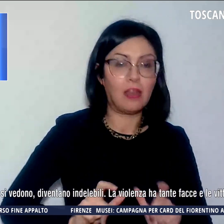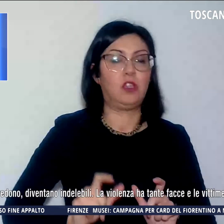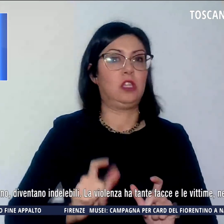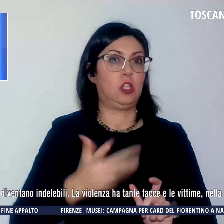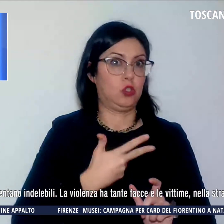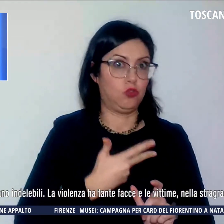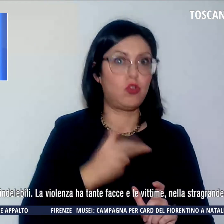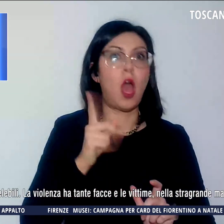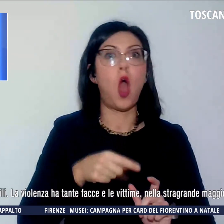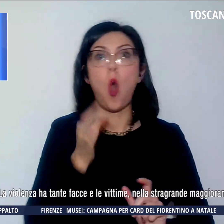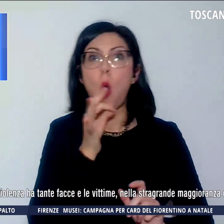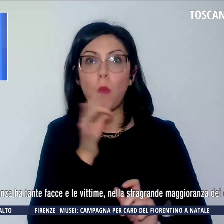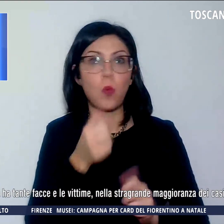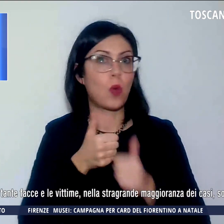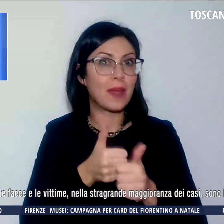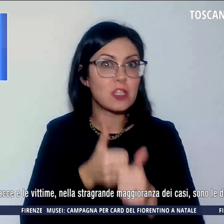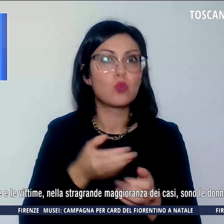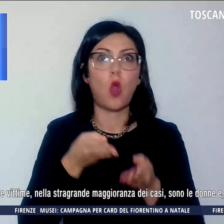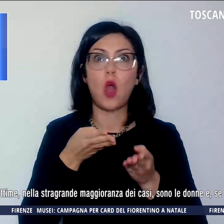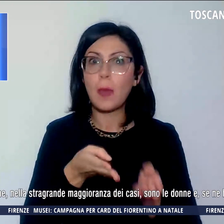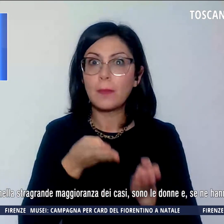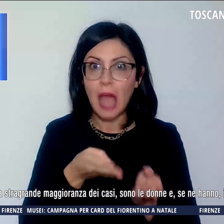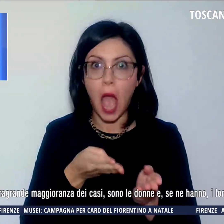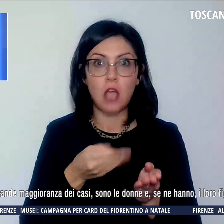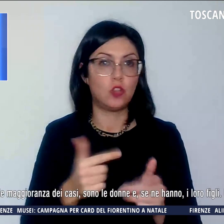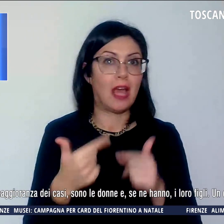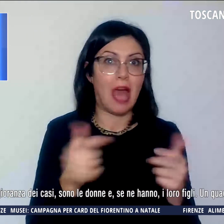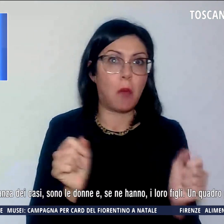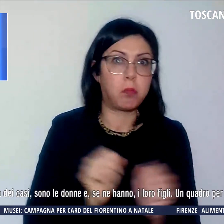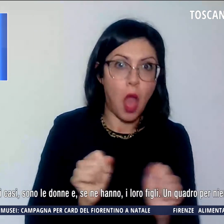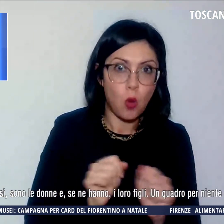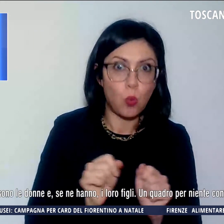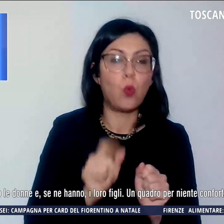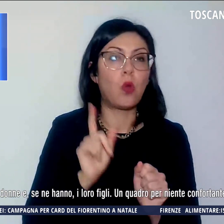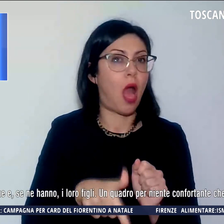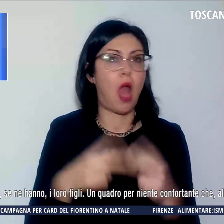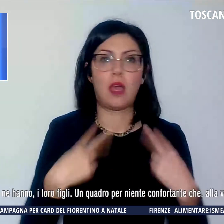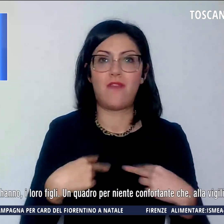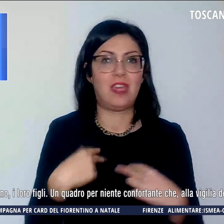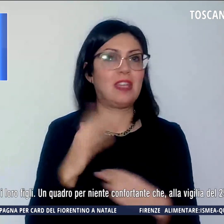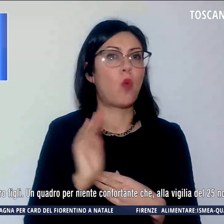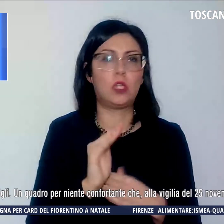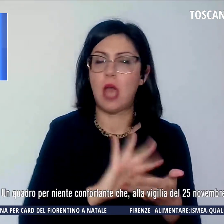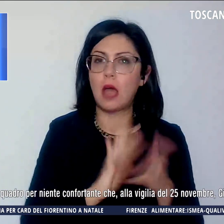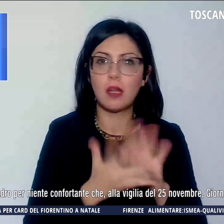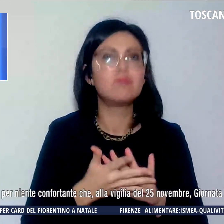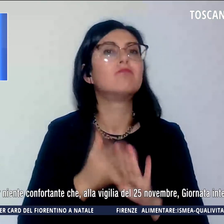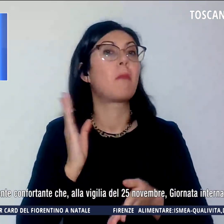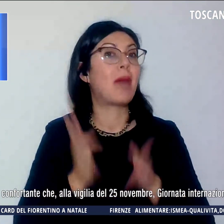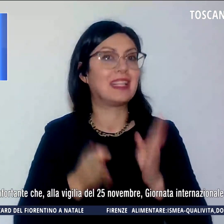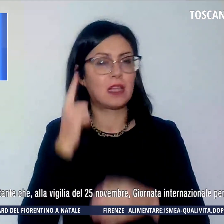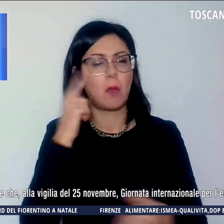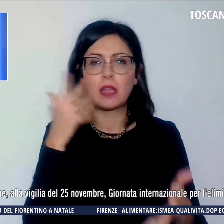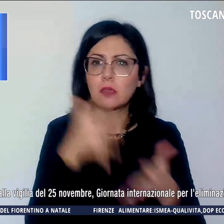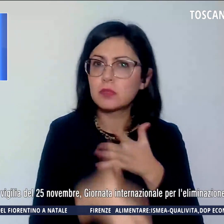persecutori e le minacce che generano paura fino a stravolgere la vita quotidiana, ci sono i maltrattamenti psicologici